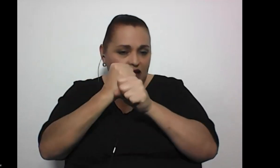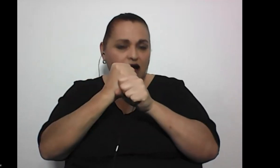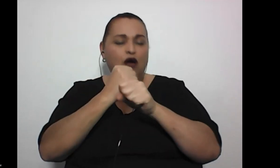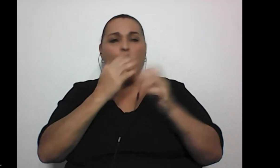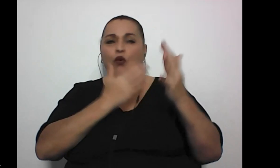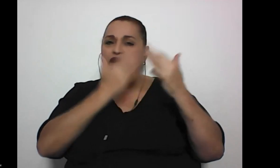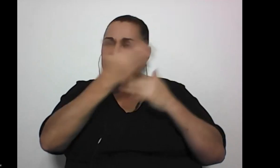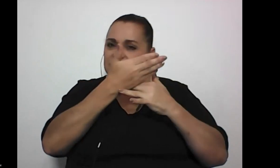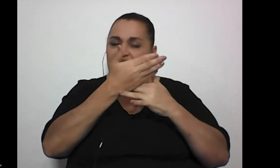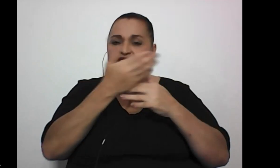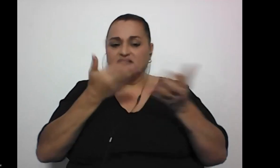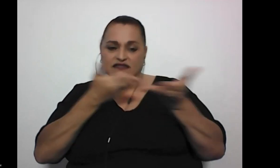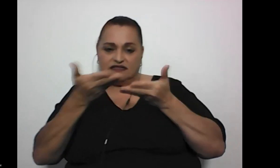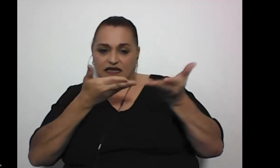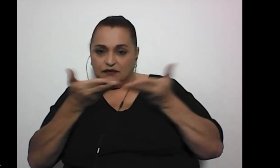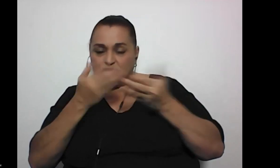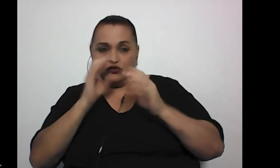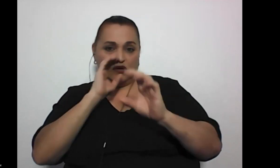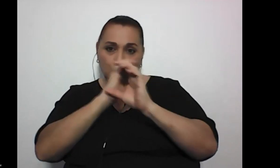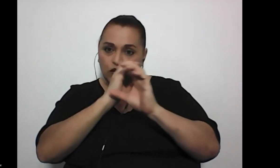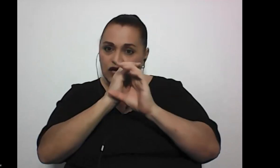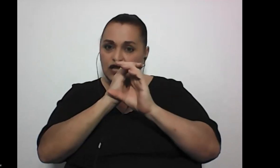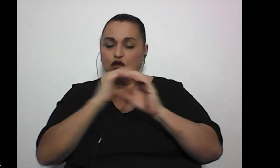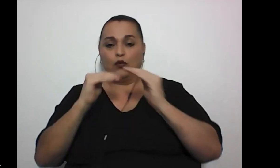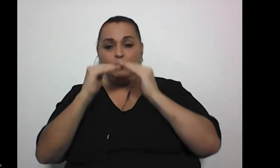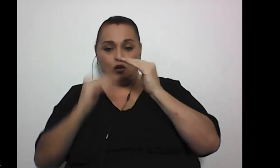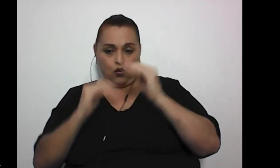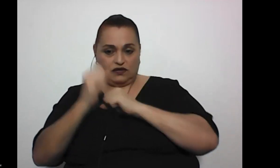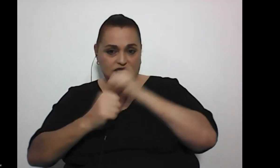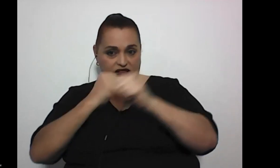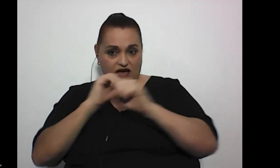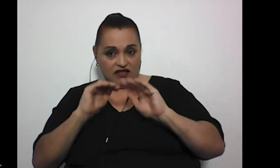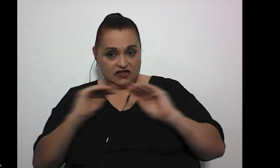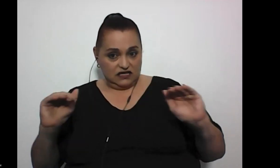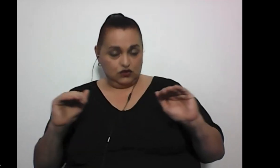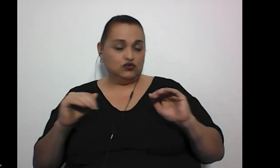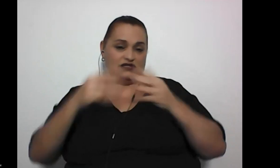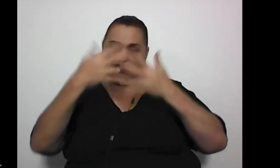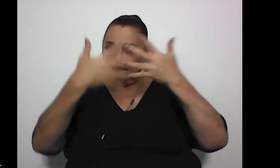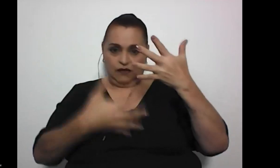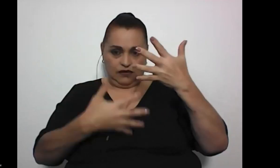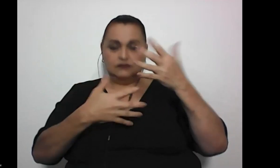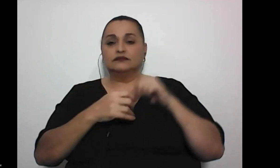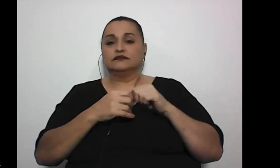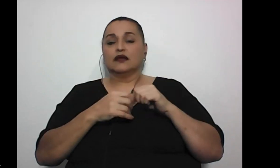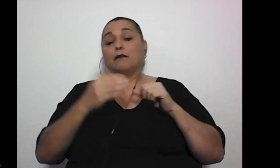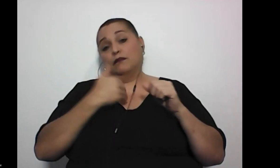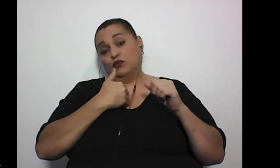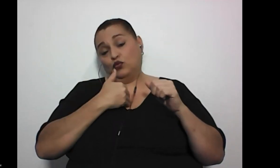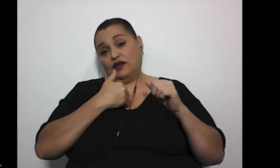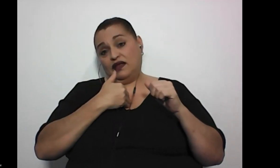acceder a los servicios de cuido de los menores de edad etcétera por tener